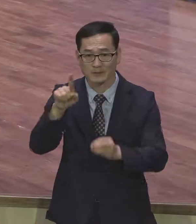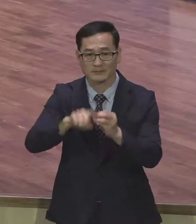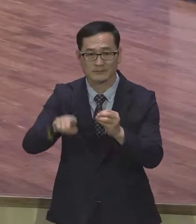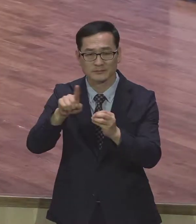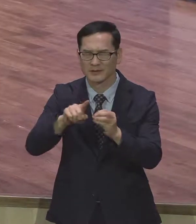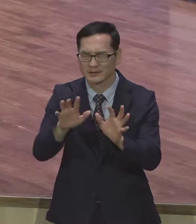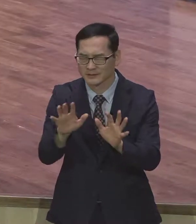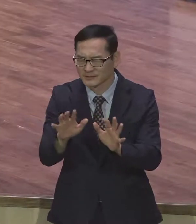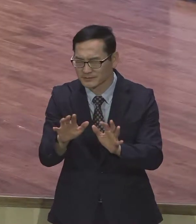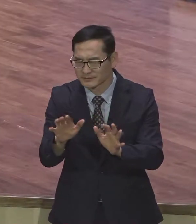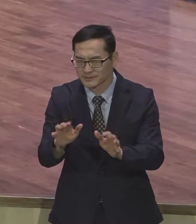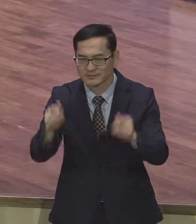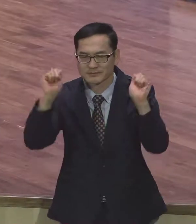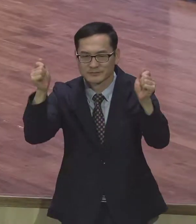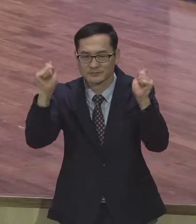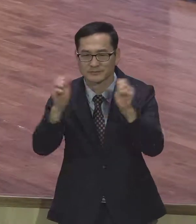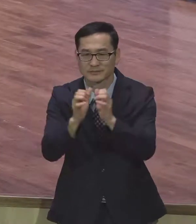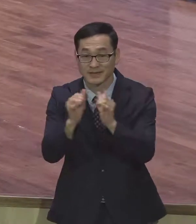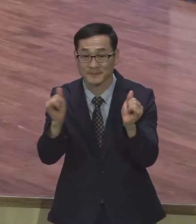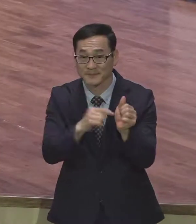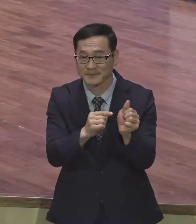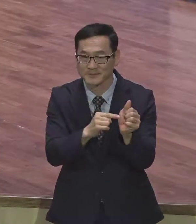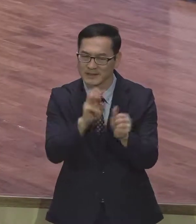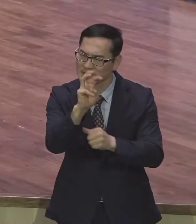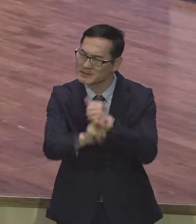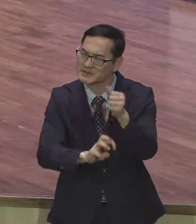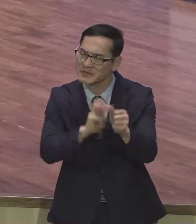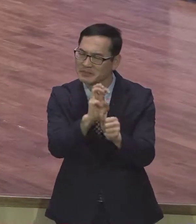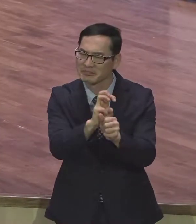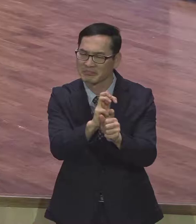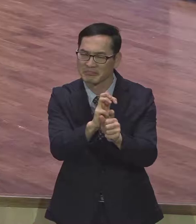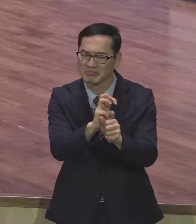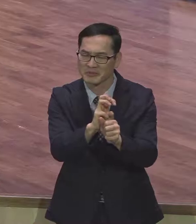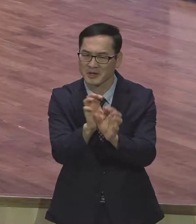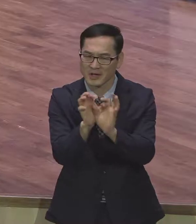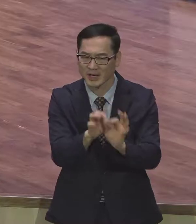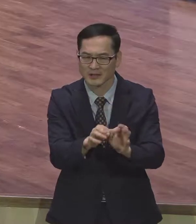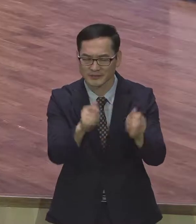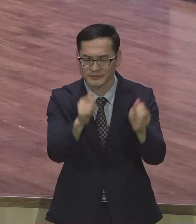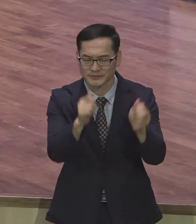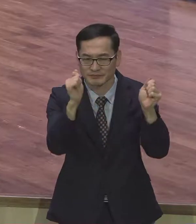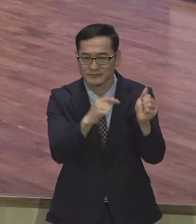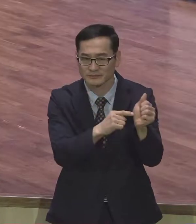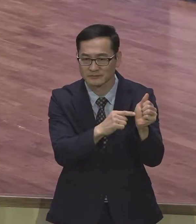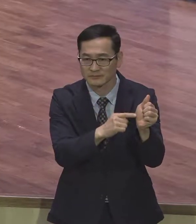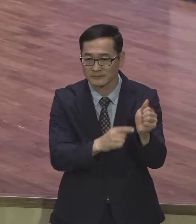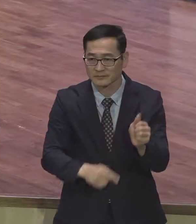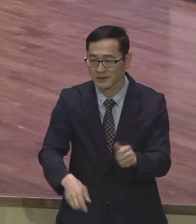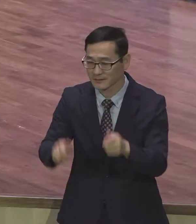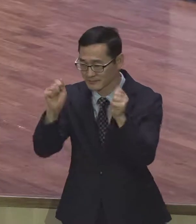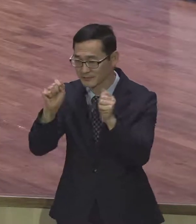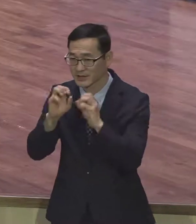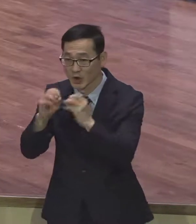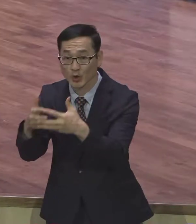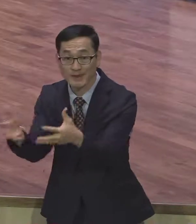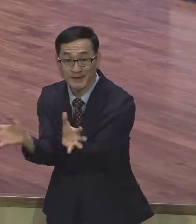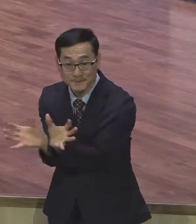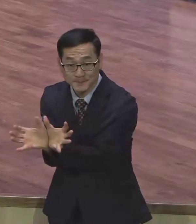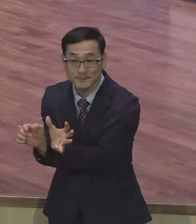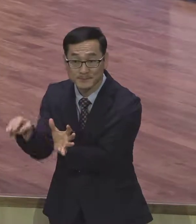한 30년 했는데 우리 전도하는 우리 무속 전도팀을 통해서 이제 다